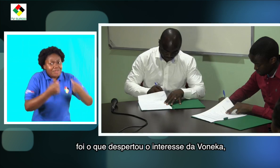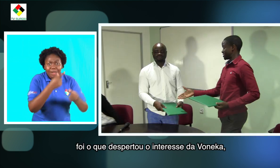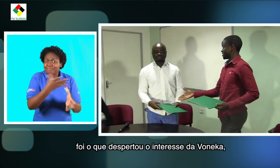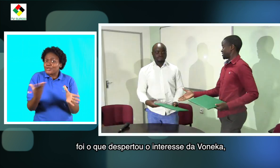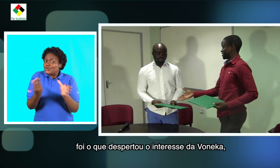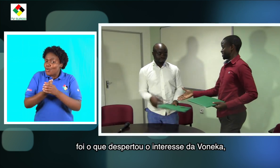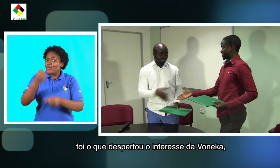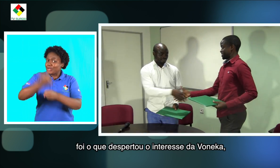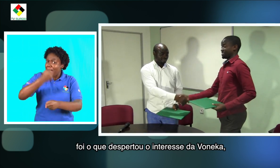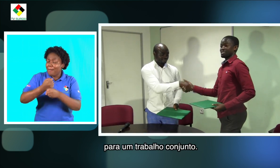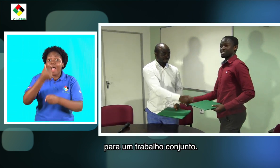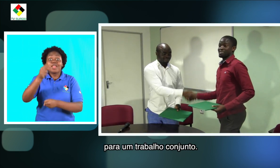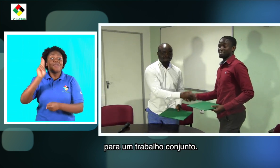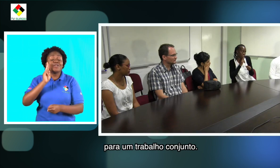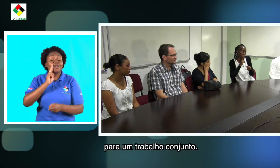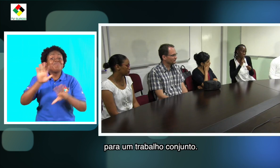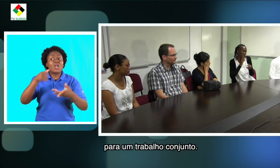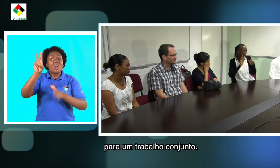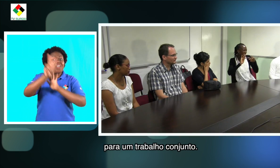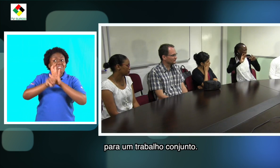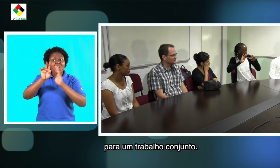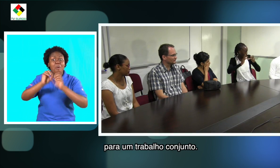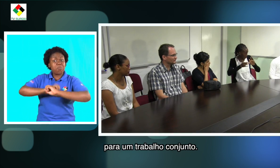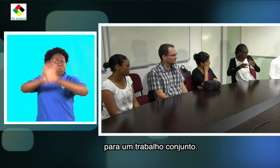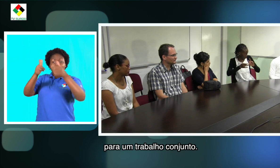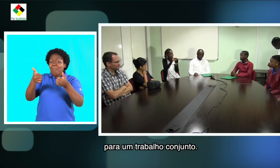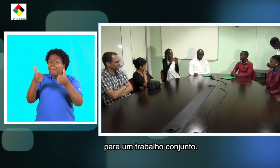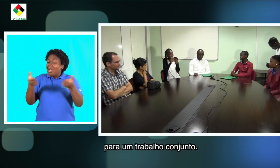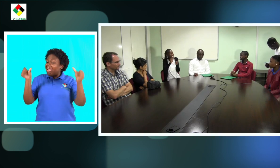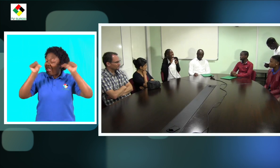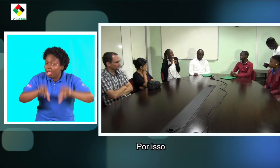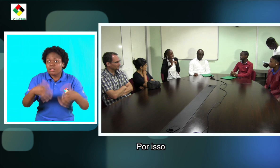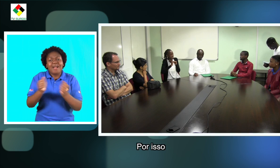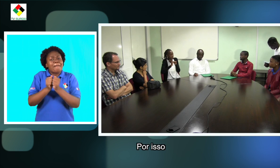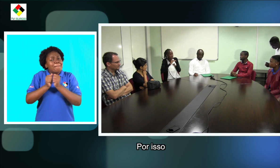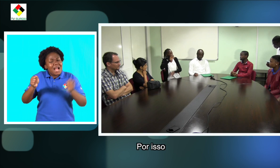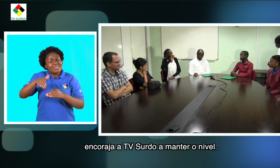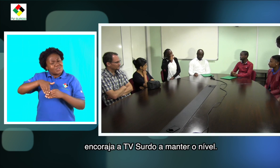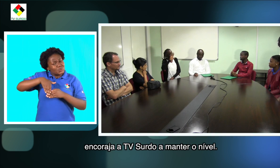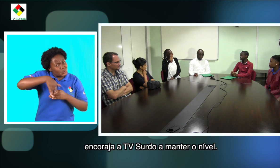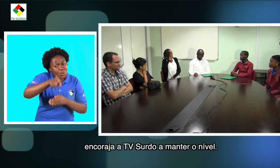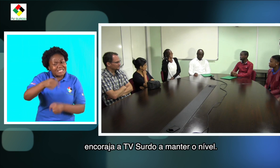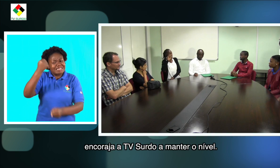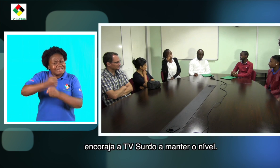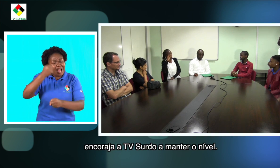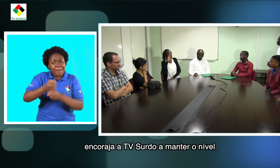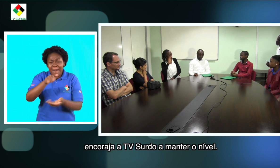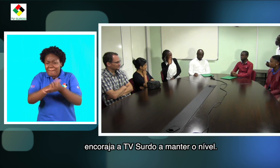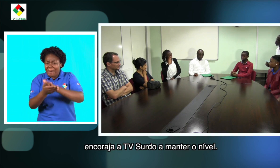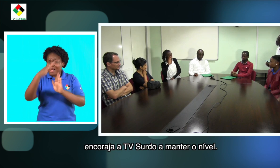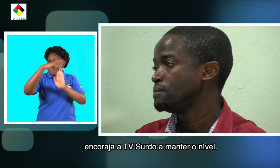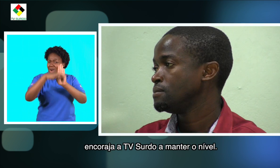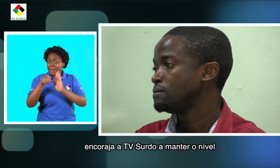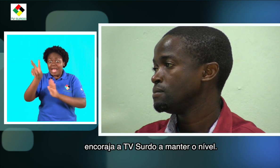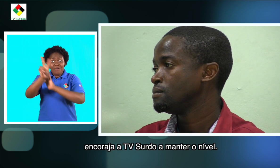interesse da Oneca para um trabalho conjunto. Por isso, encoraja a TV Surdo